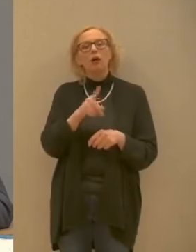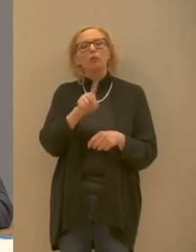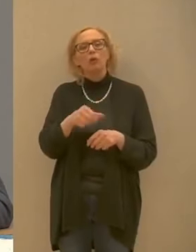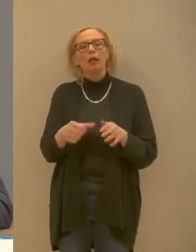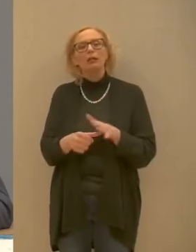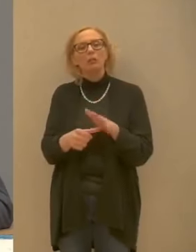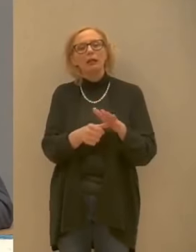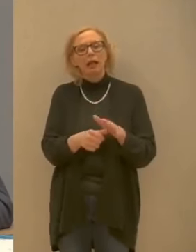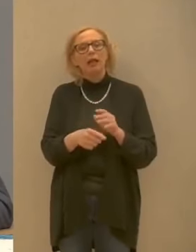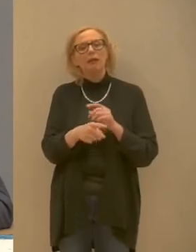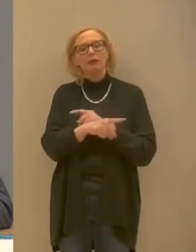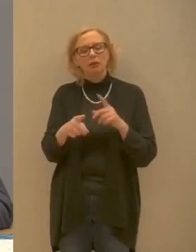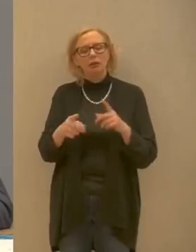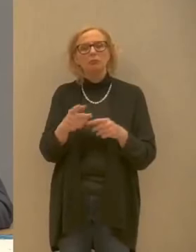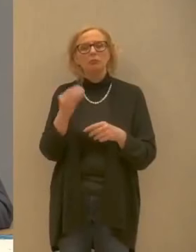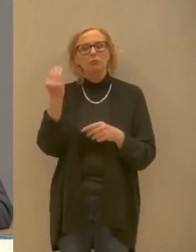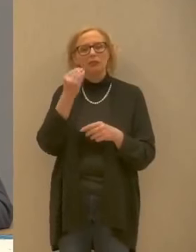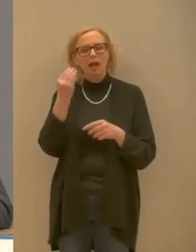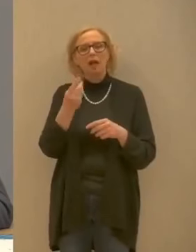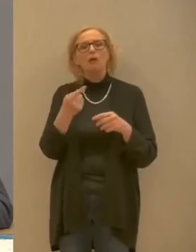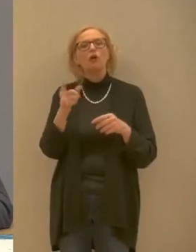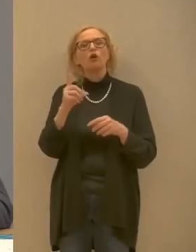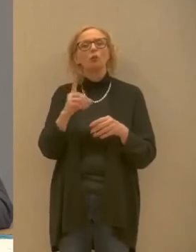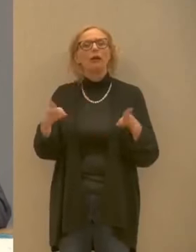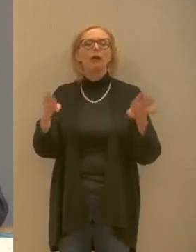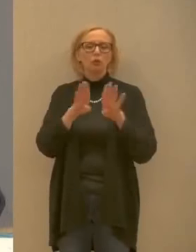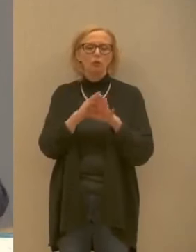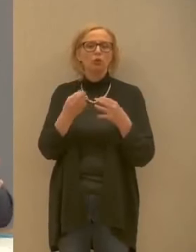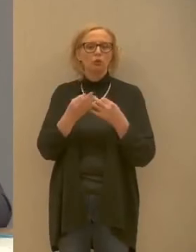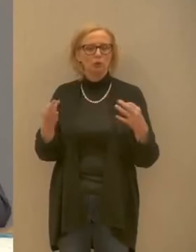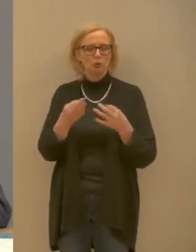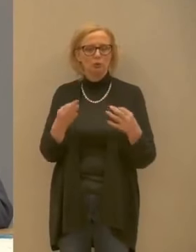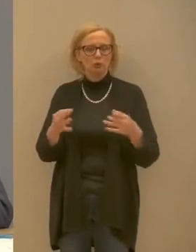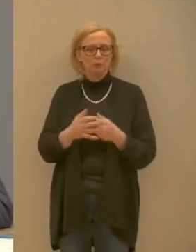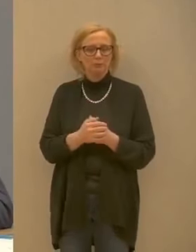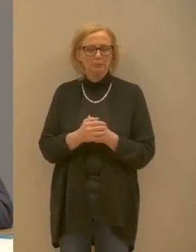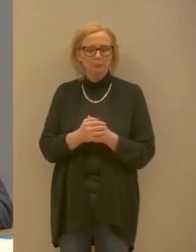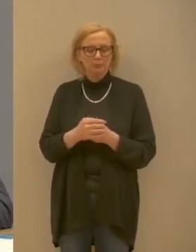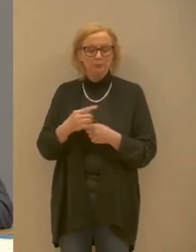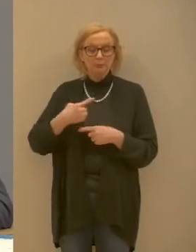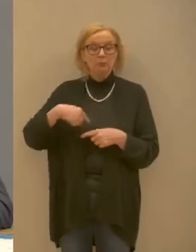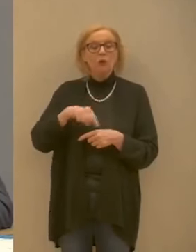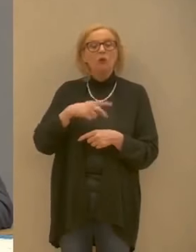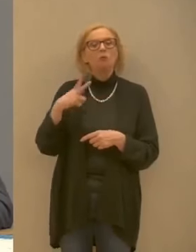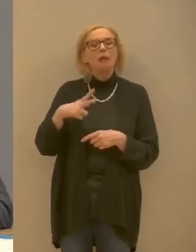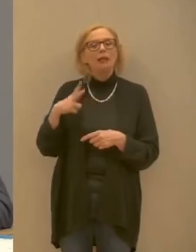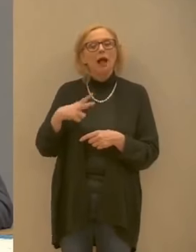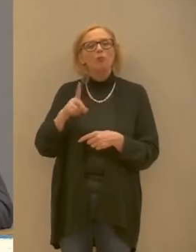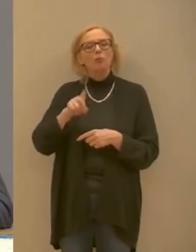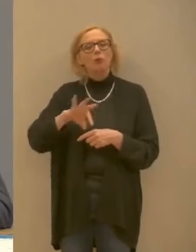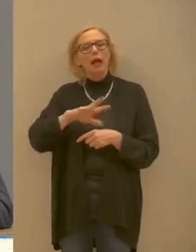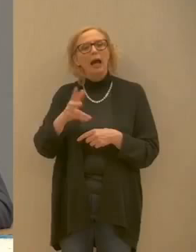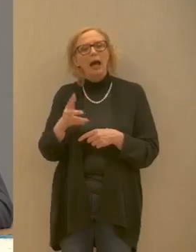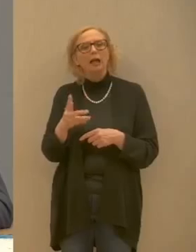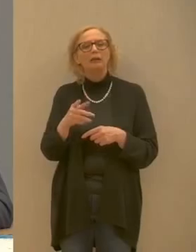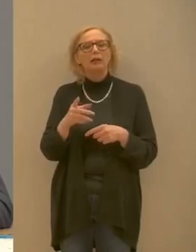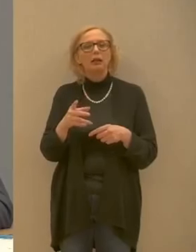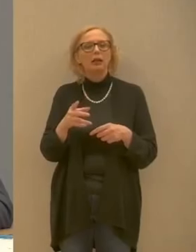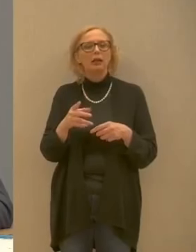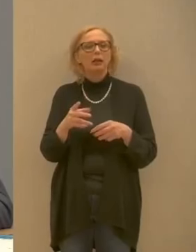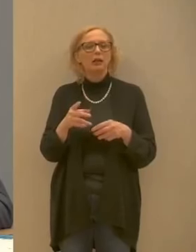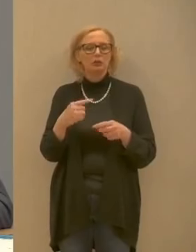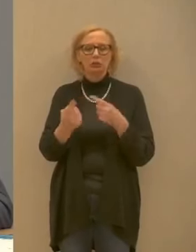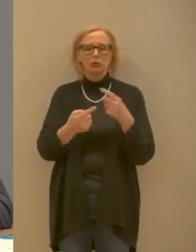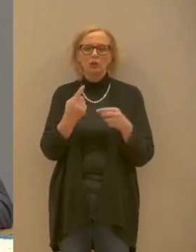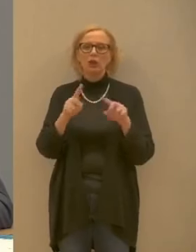tanto stanno dando in questo momento. L'auspicio è che anche altre realtà legate al mondo alimentare e sappiamo